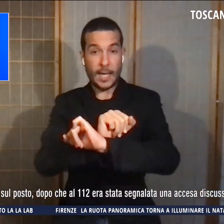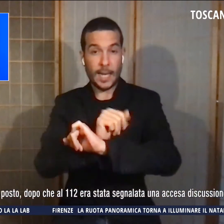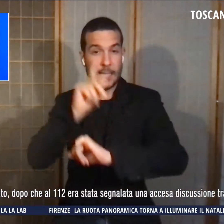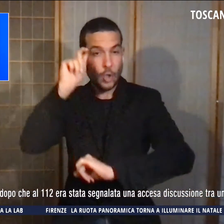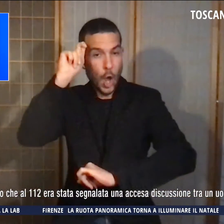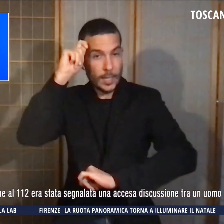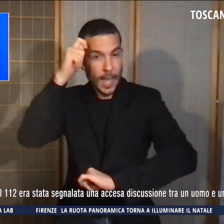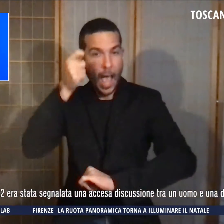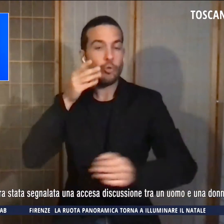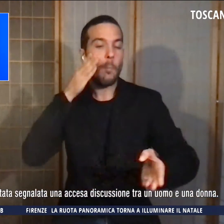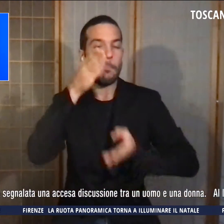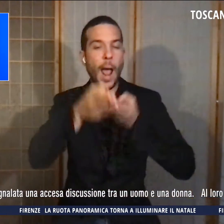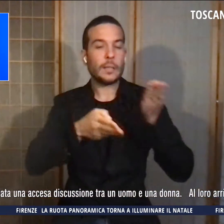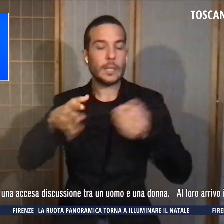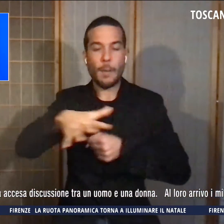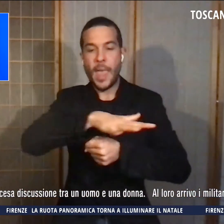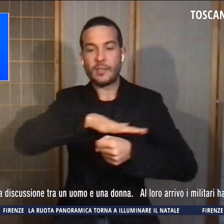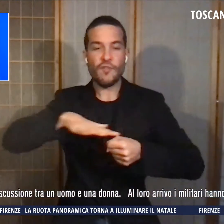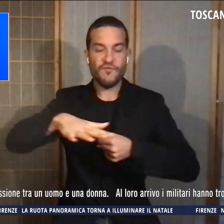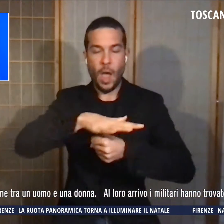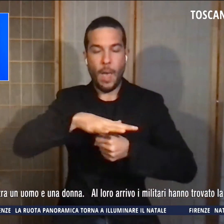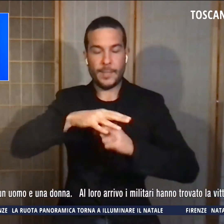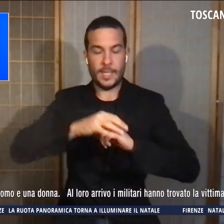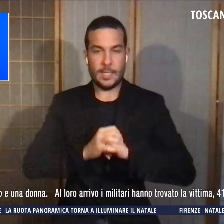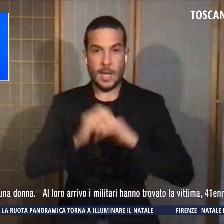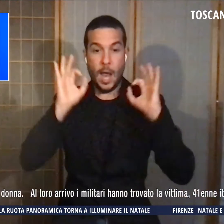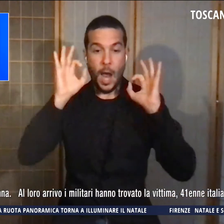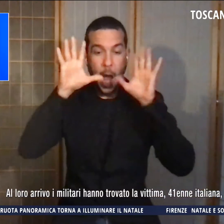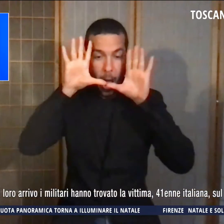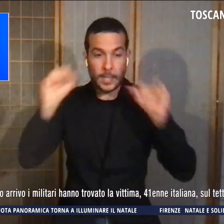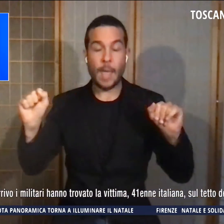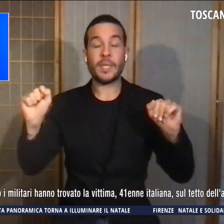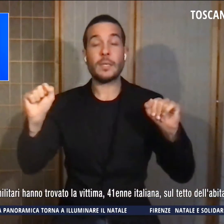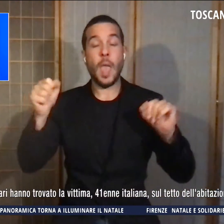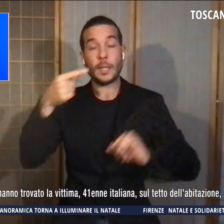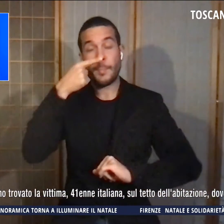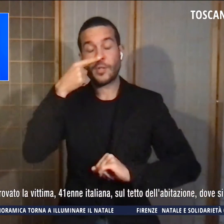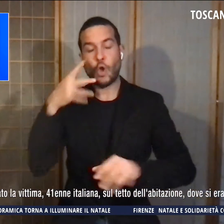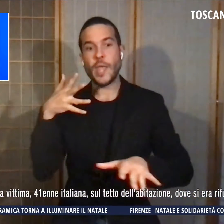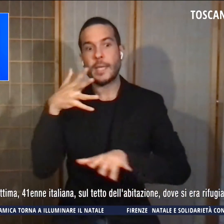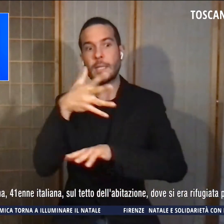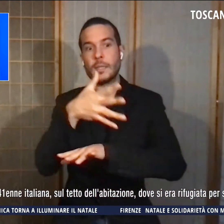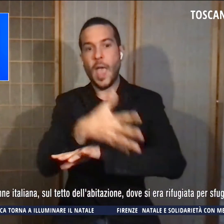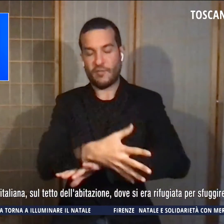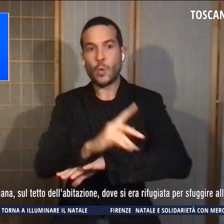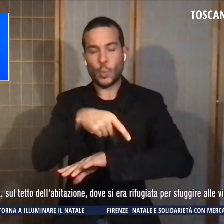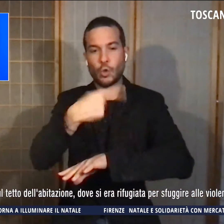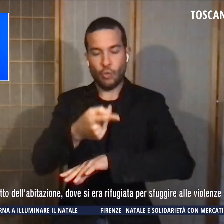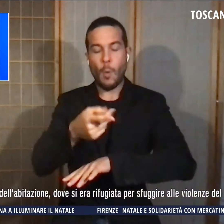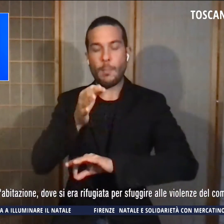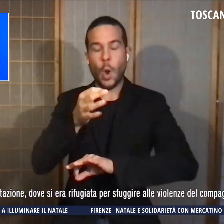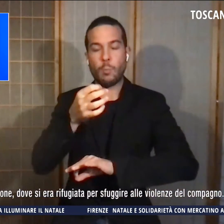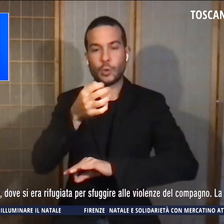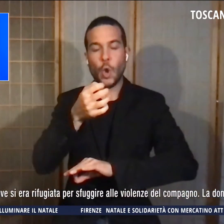famiglia dai carabinieri di Pistoia intervenuti sul posto dopo che al 112 era stata segnalata un'accesa